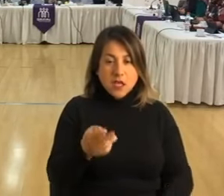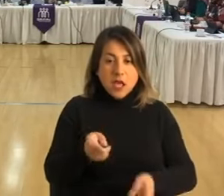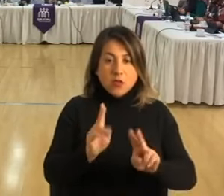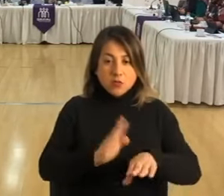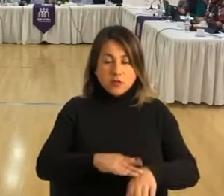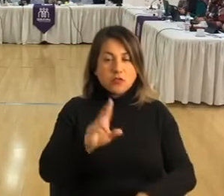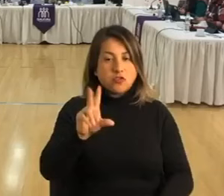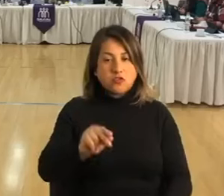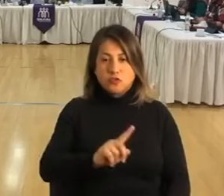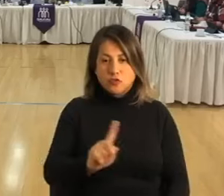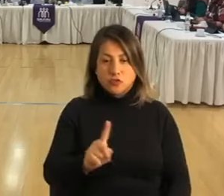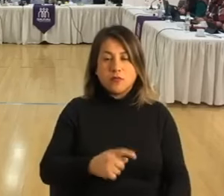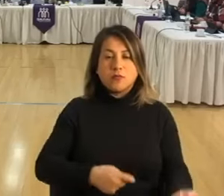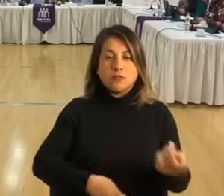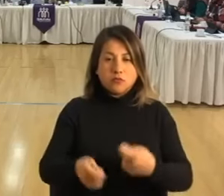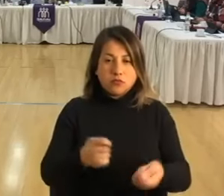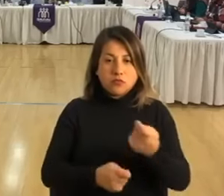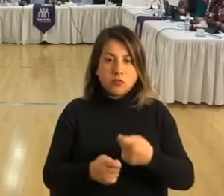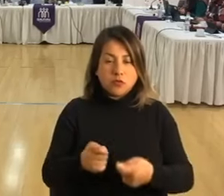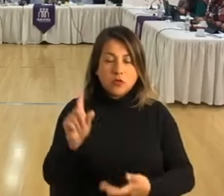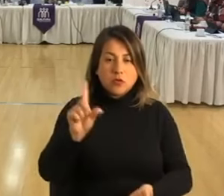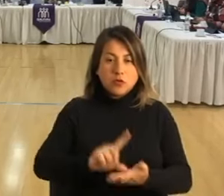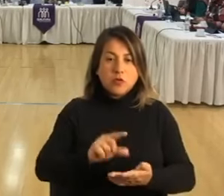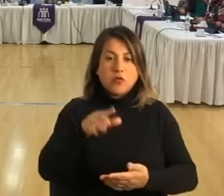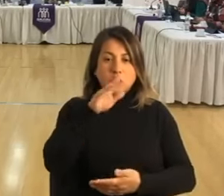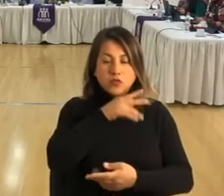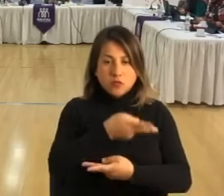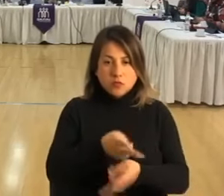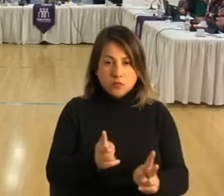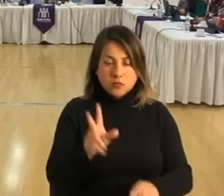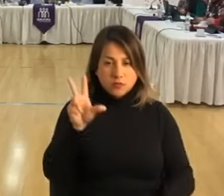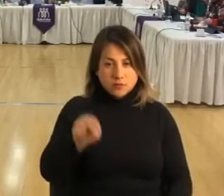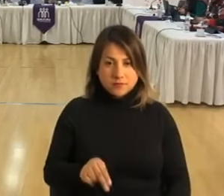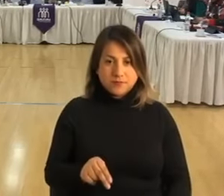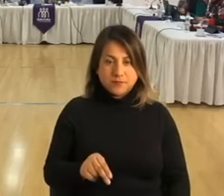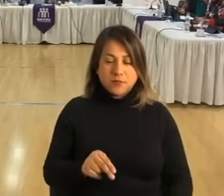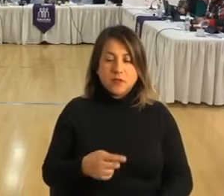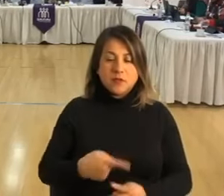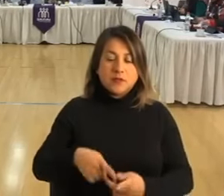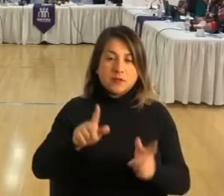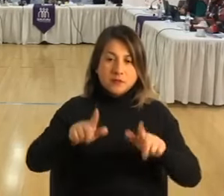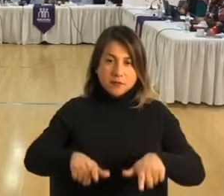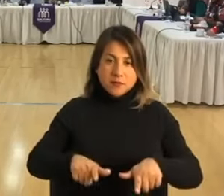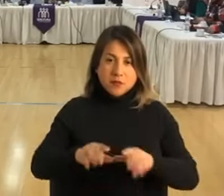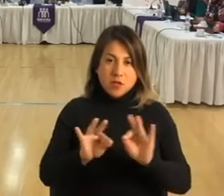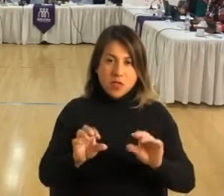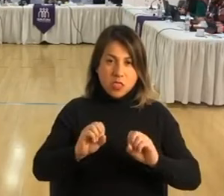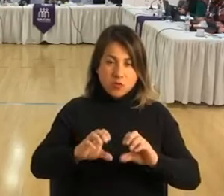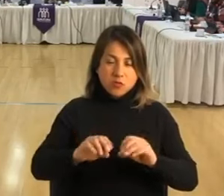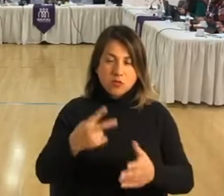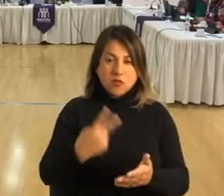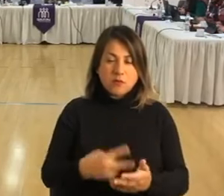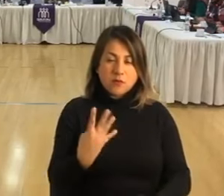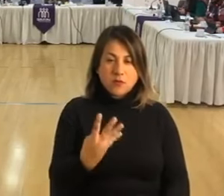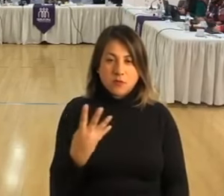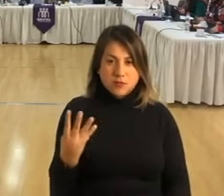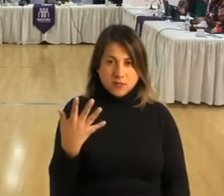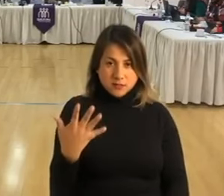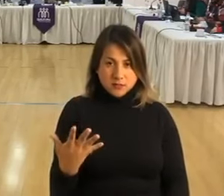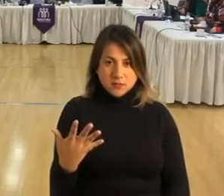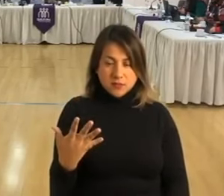autorizando el comercio en bien nacional de uso público. Un oficio del Departamento de Educación, número 2.445,